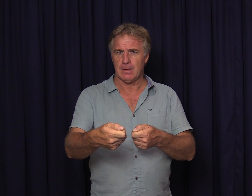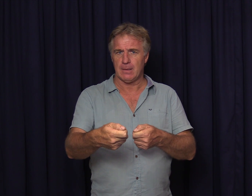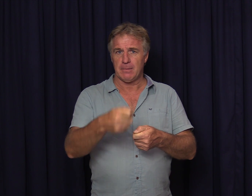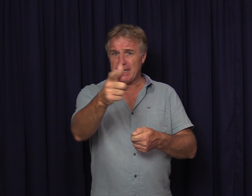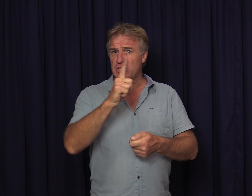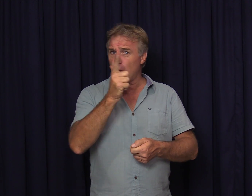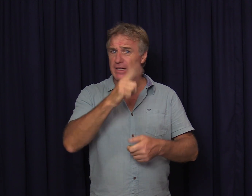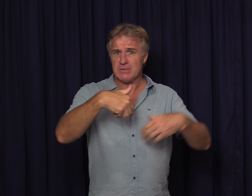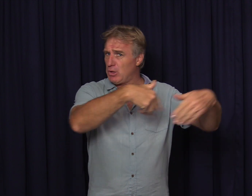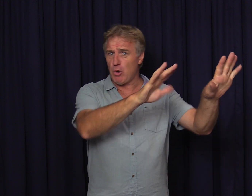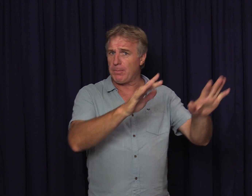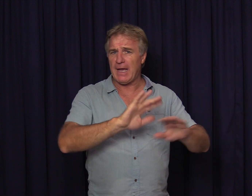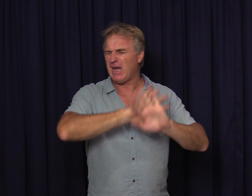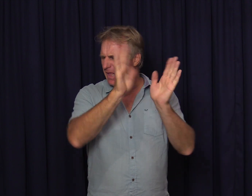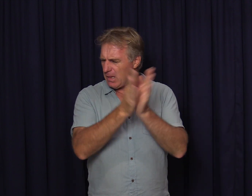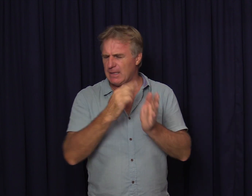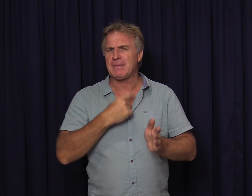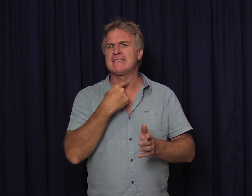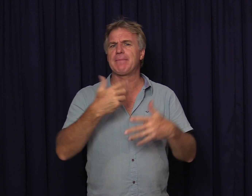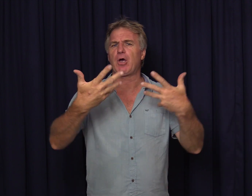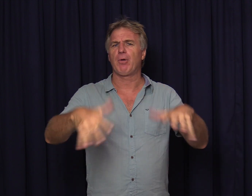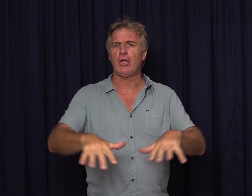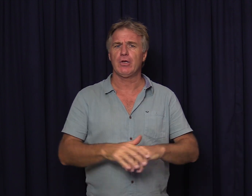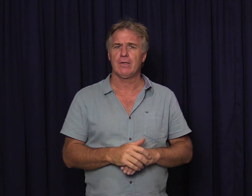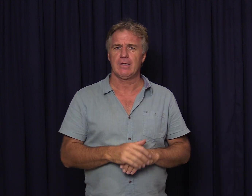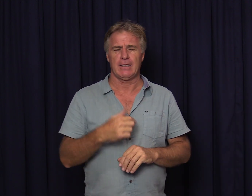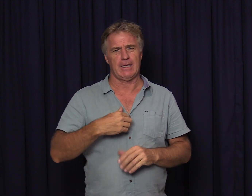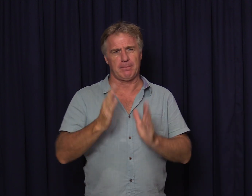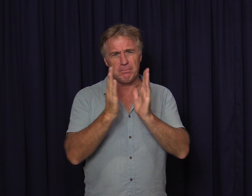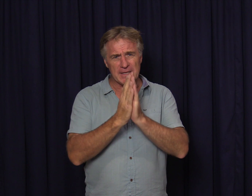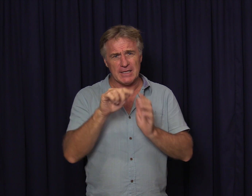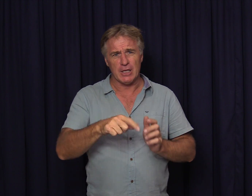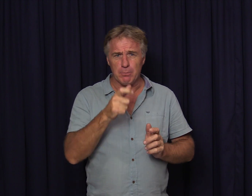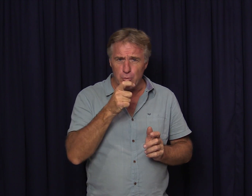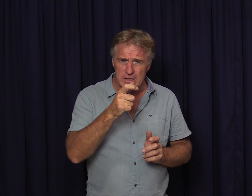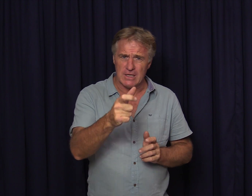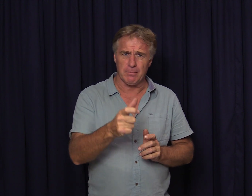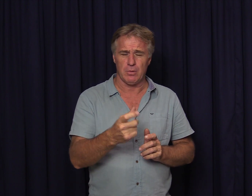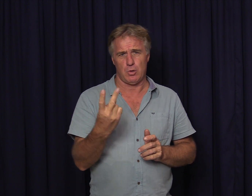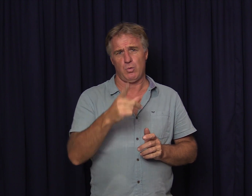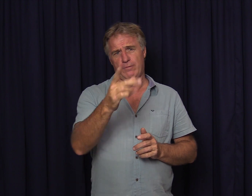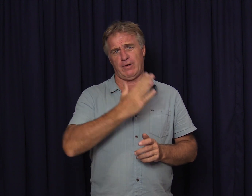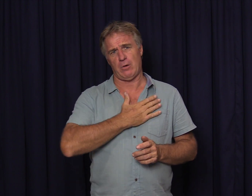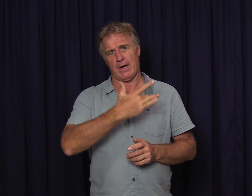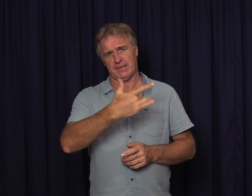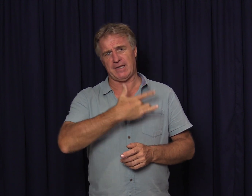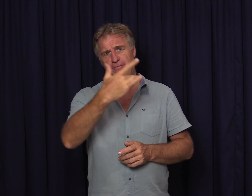Maar as jy nou hoorend is, moet nie loop nie, gaan nie altyd my stem gebruik en ek bid dat hierdie boodskap ook vir jou hart tref.